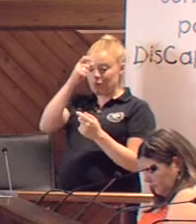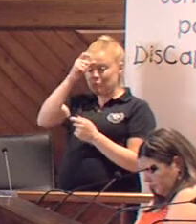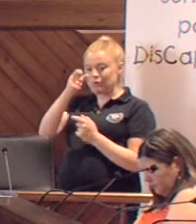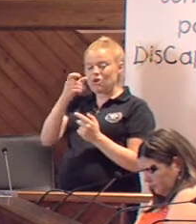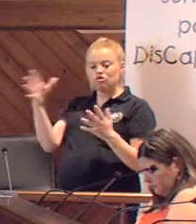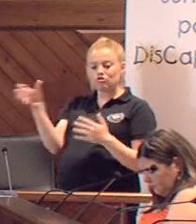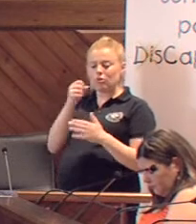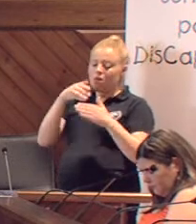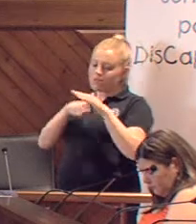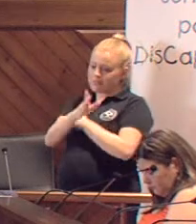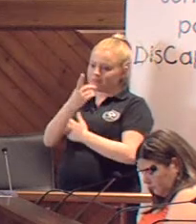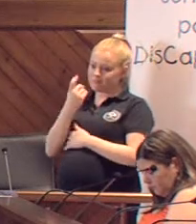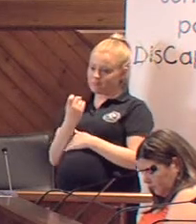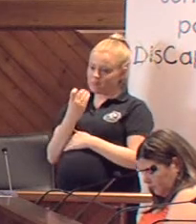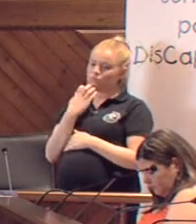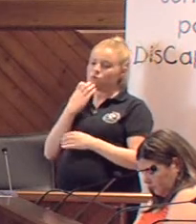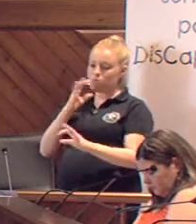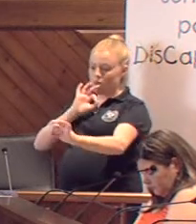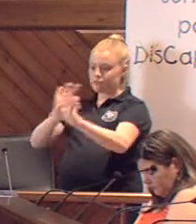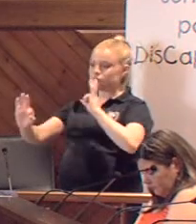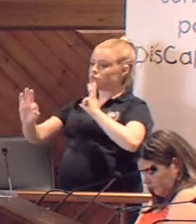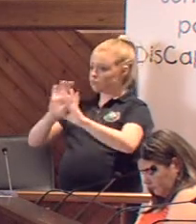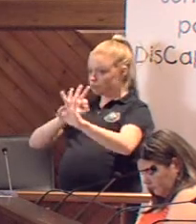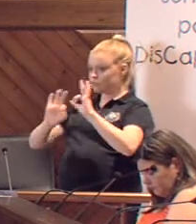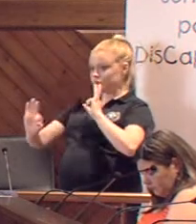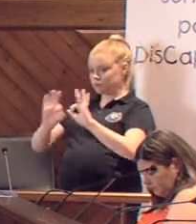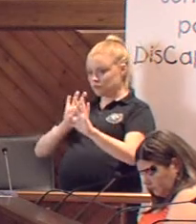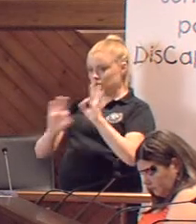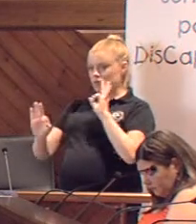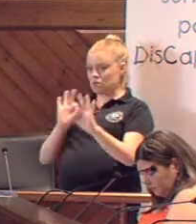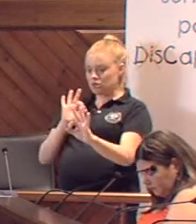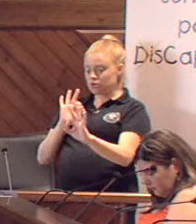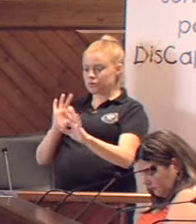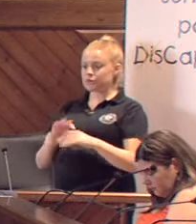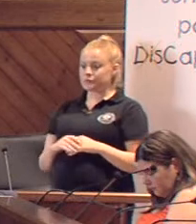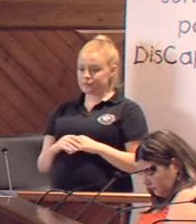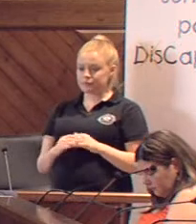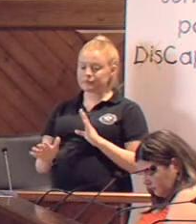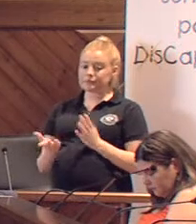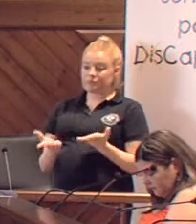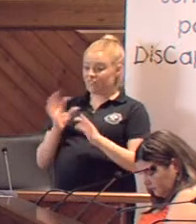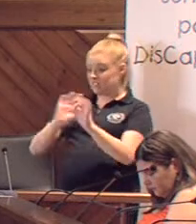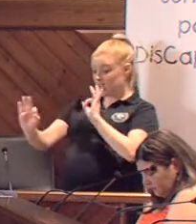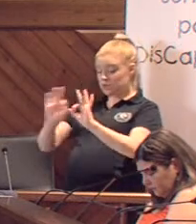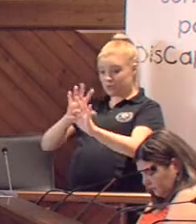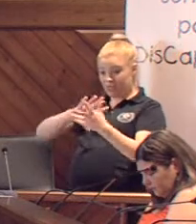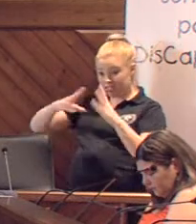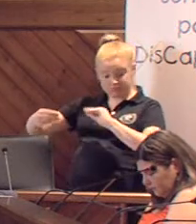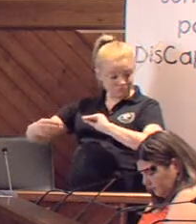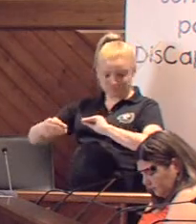accesibles. El caso del teatro El Silo es algo que nos preocupa. Es un teatro que para nada está adaptado.